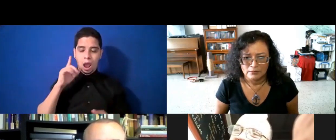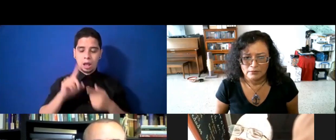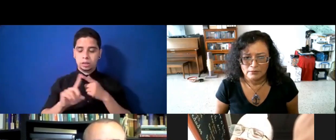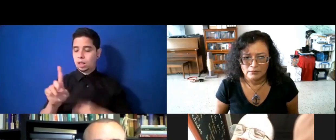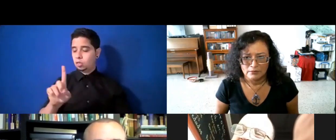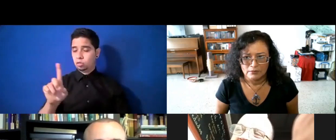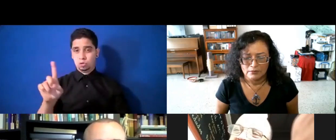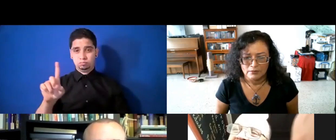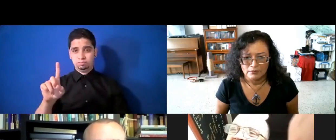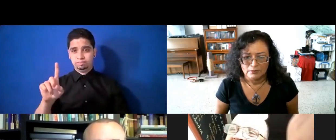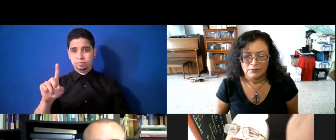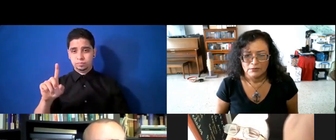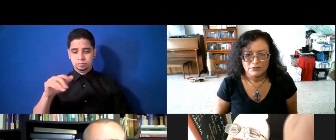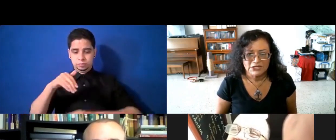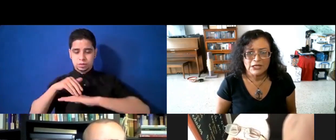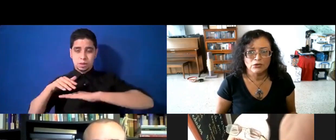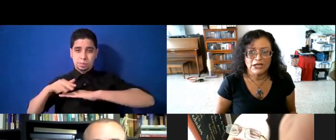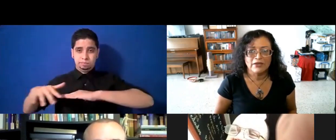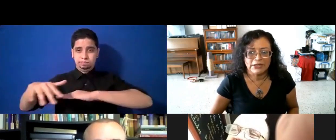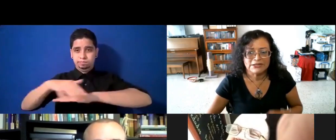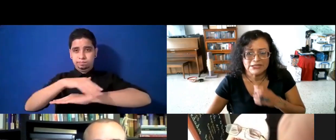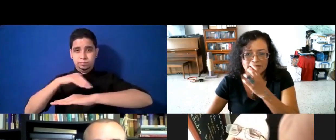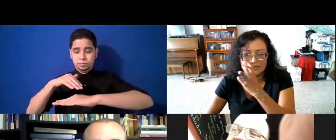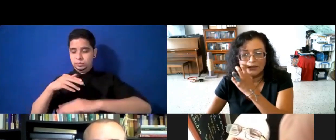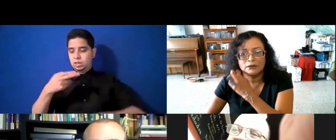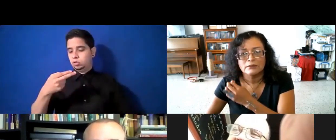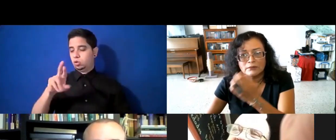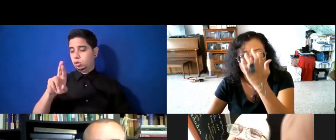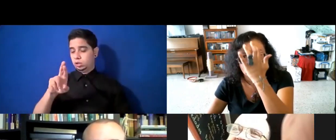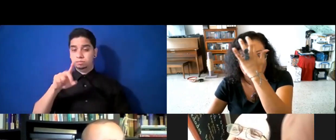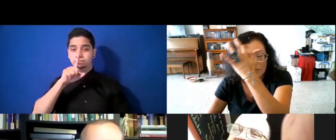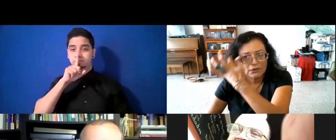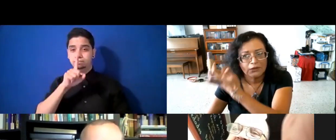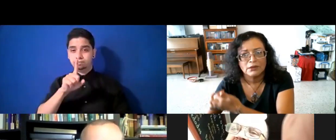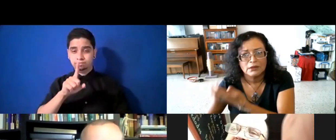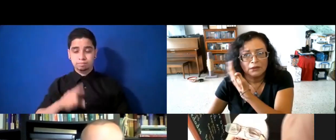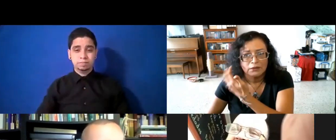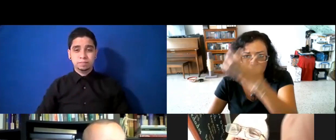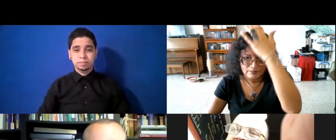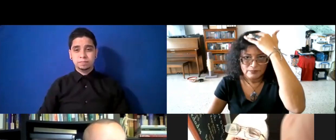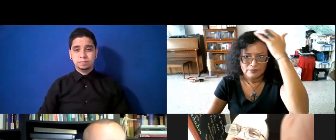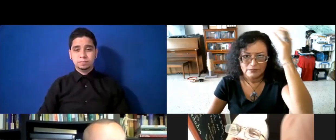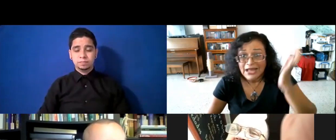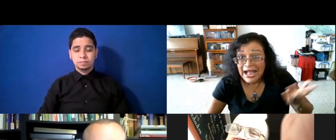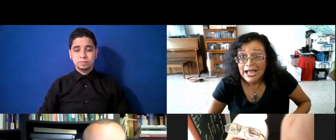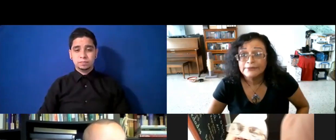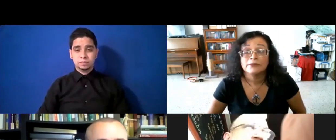a nivel de la distancia de Atorrey? Porque esto es en el mismo centro de Atorrey, detrás de...